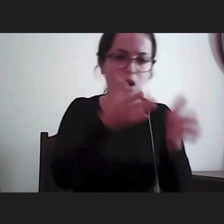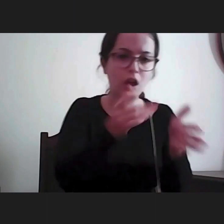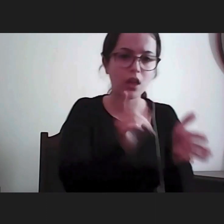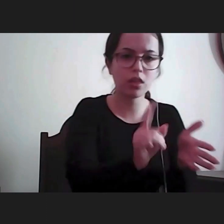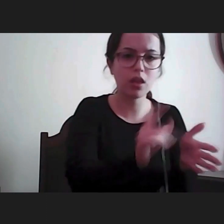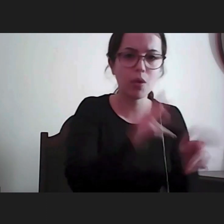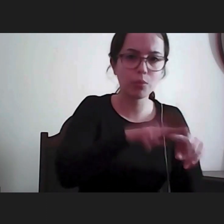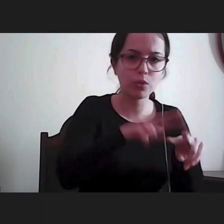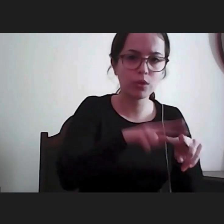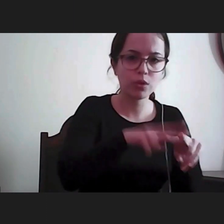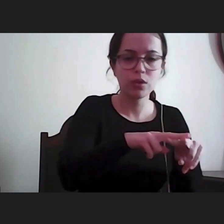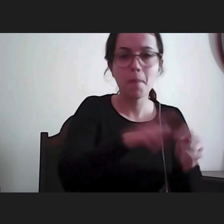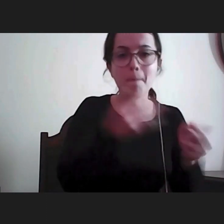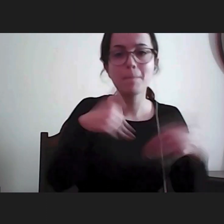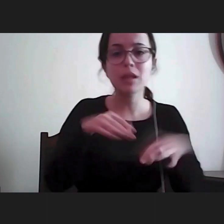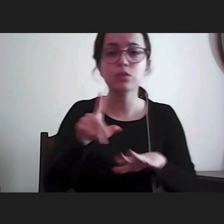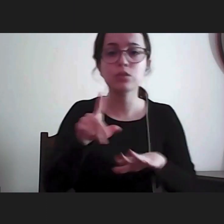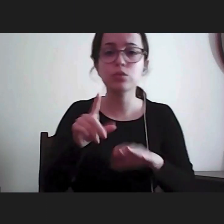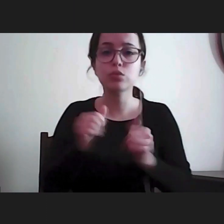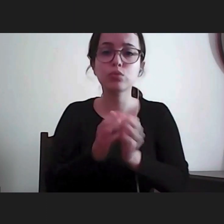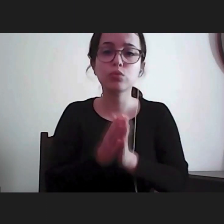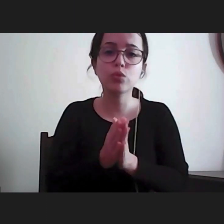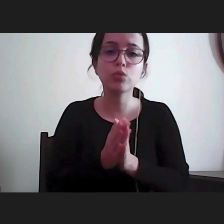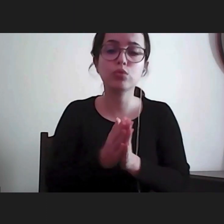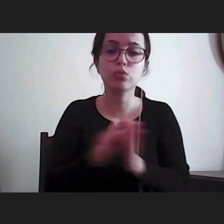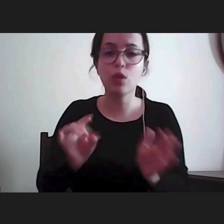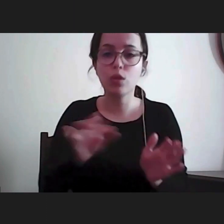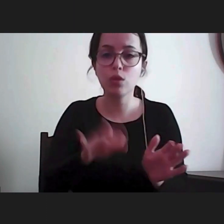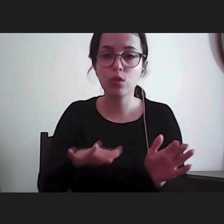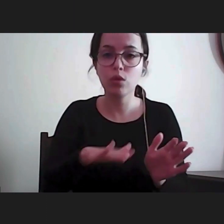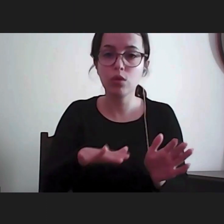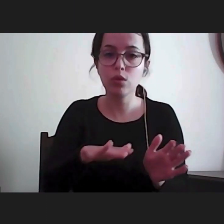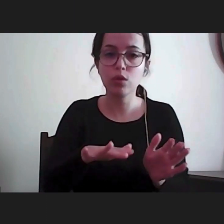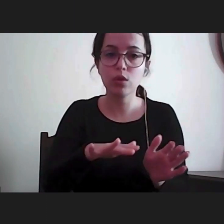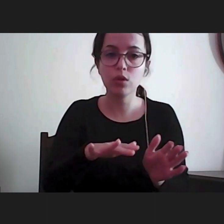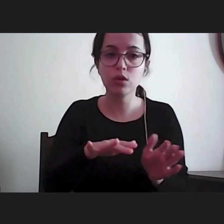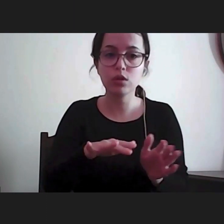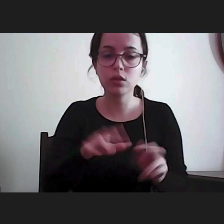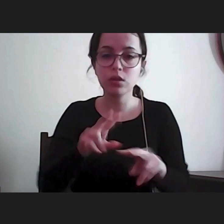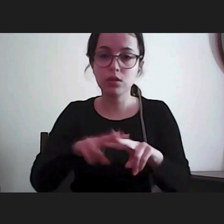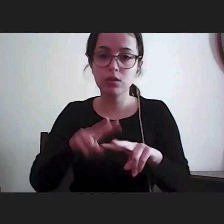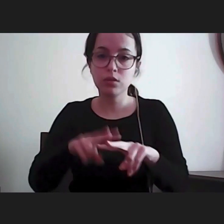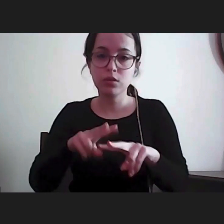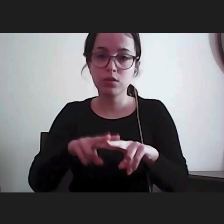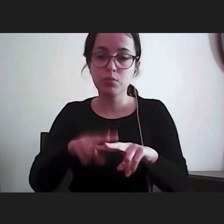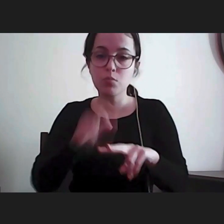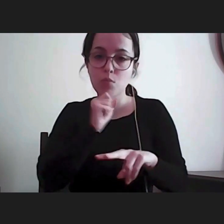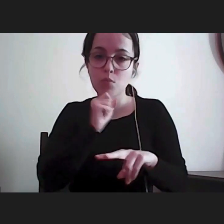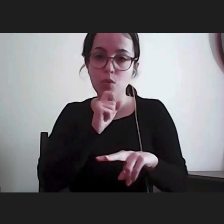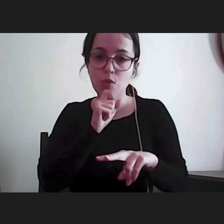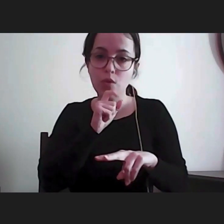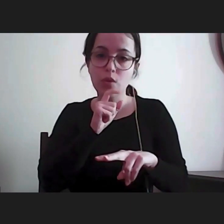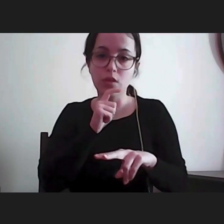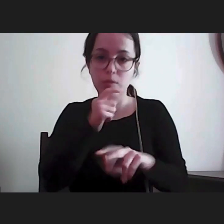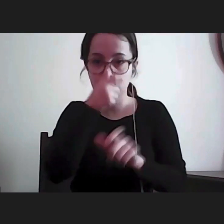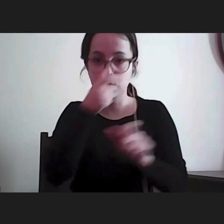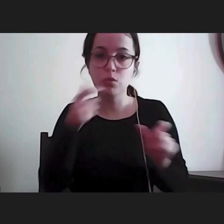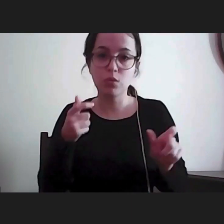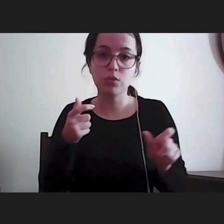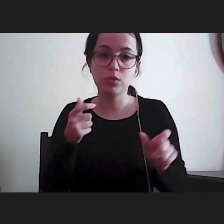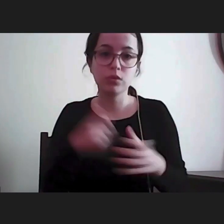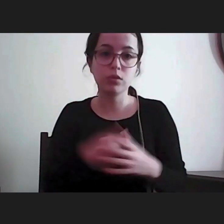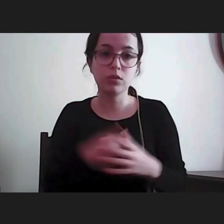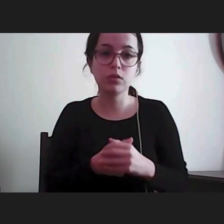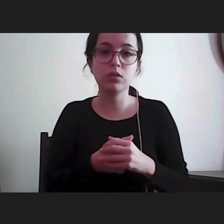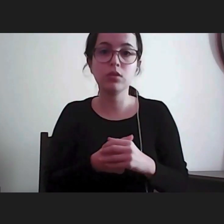prisões, mas em todos os locais de detenção de cidadãos. O que quer dizer, por